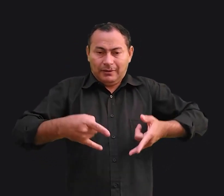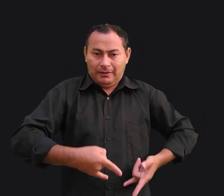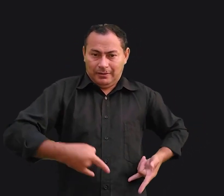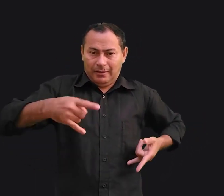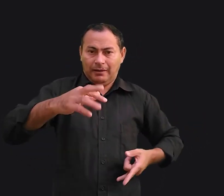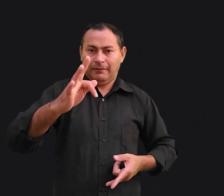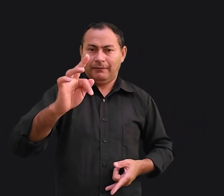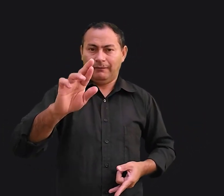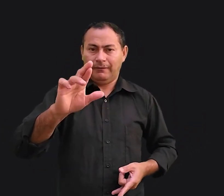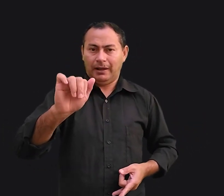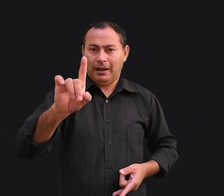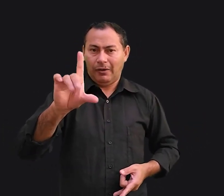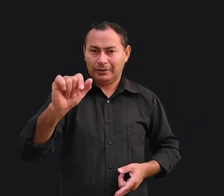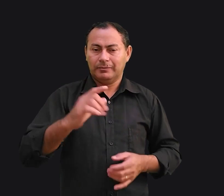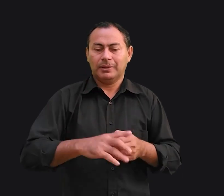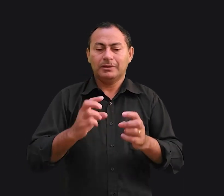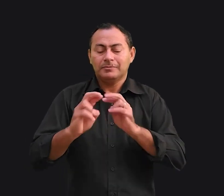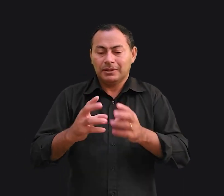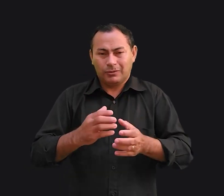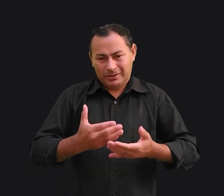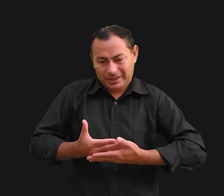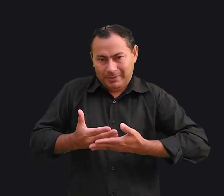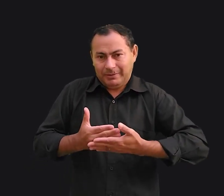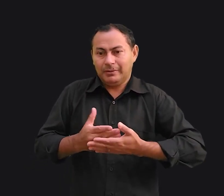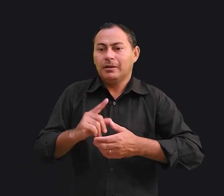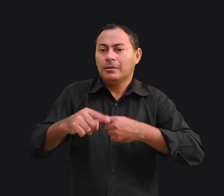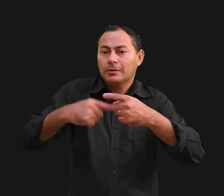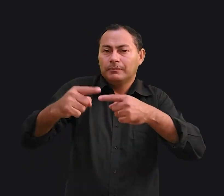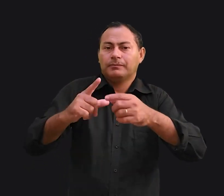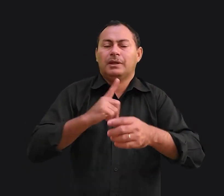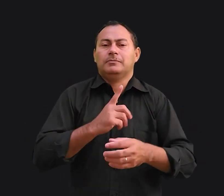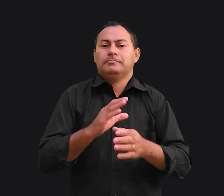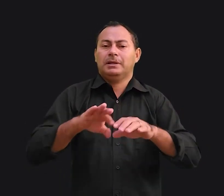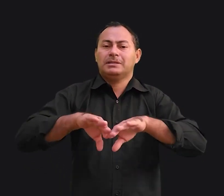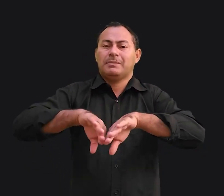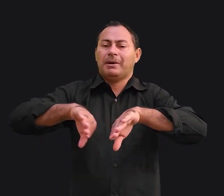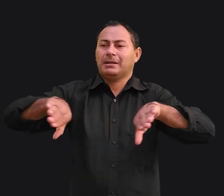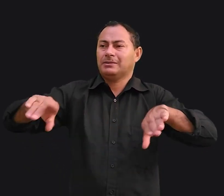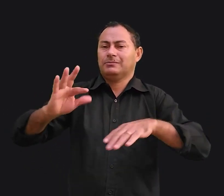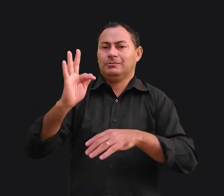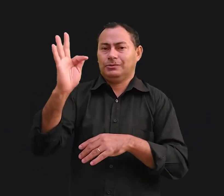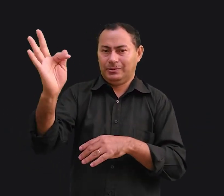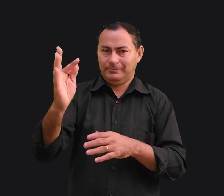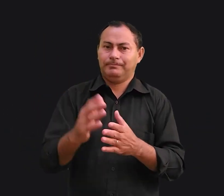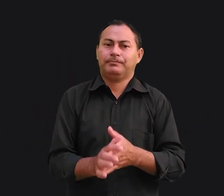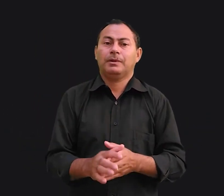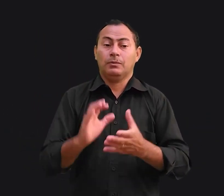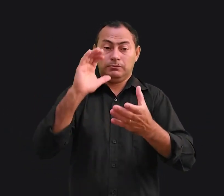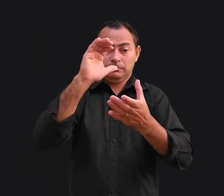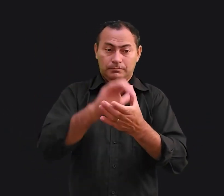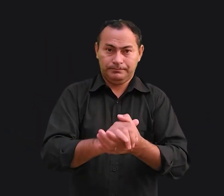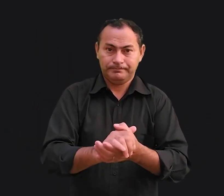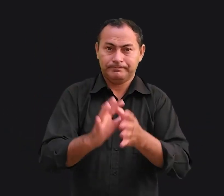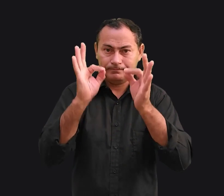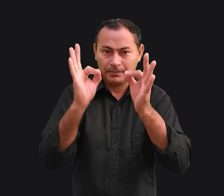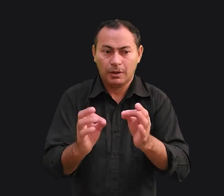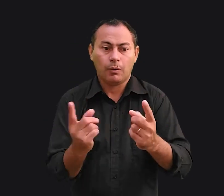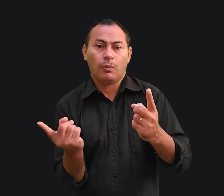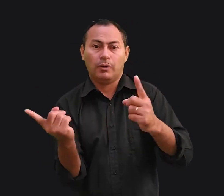Sem dúvida, esta relação é destinada a passar por uma separação. O casamento é exatamente o oposto